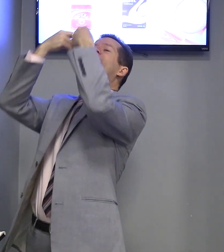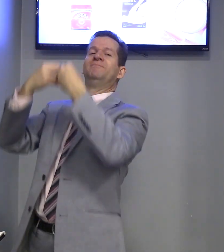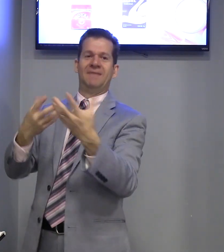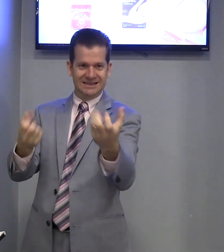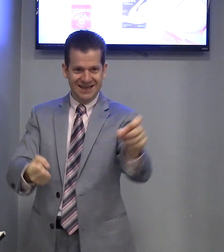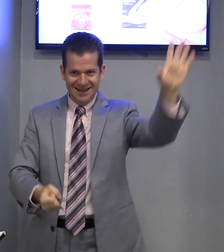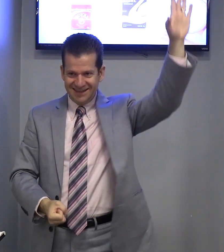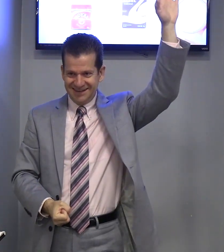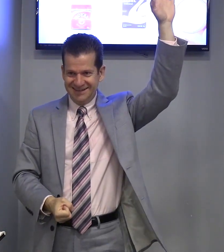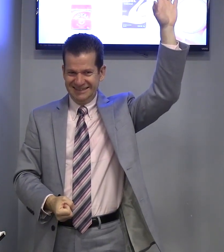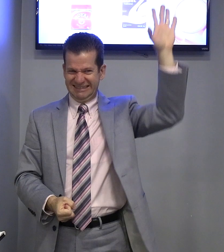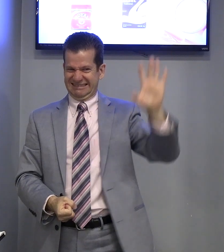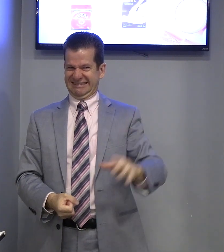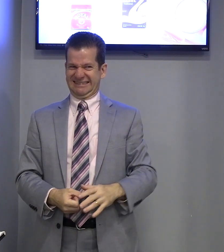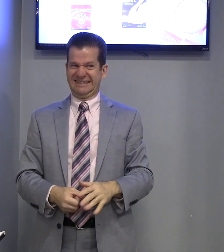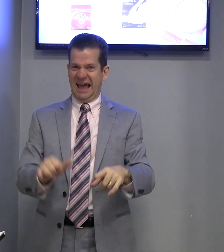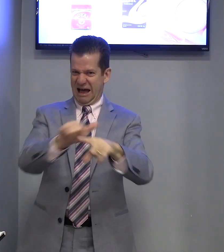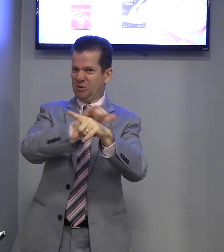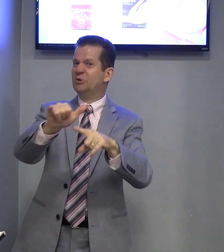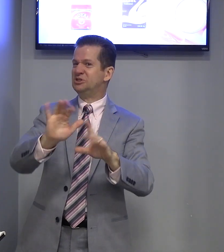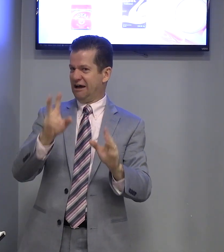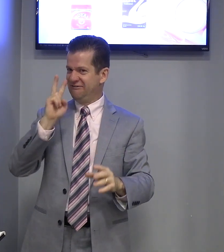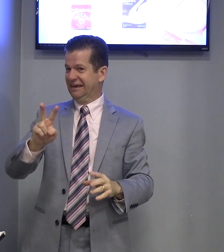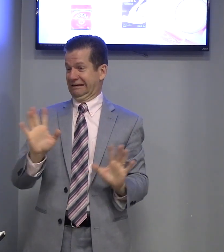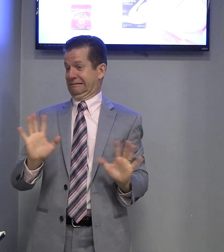Aceita? Não. Alguns já viram.